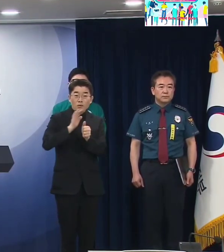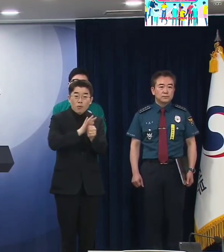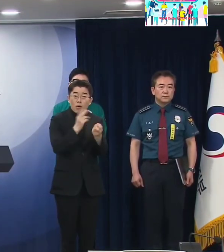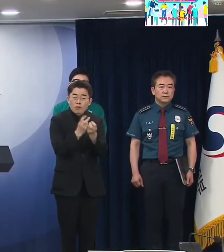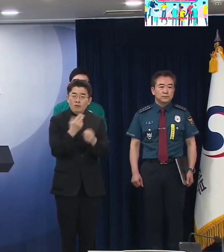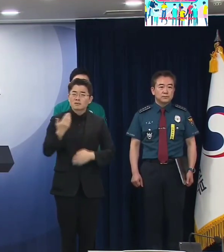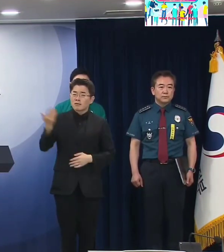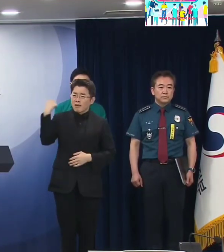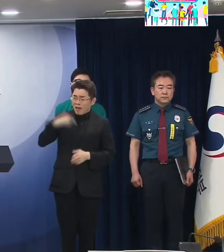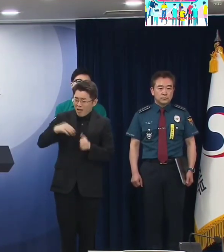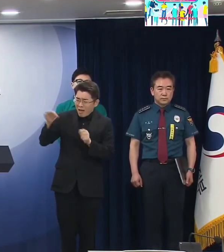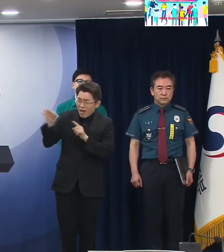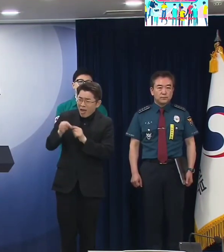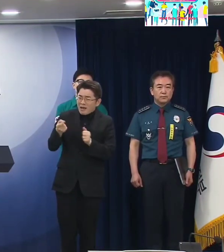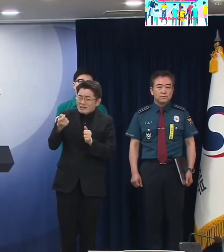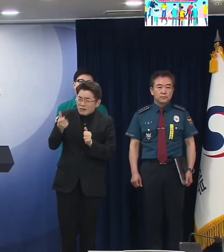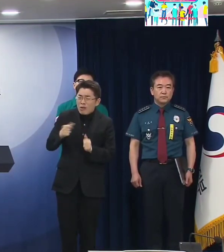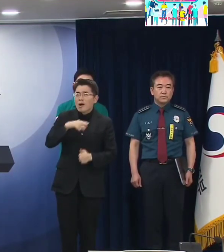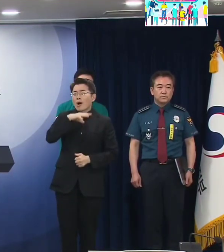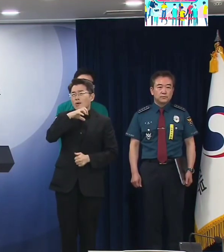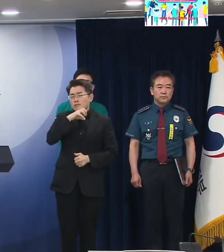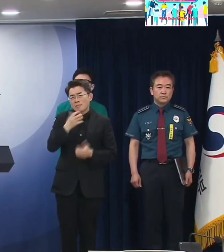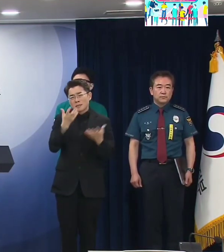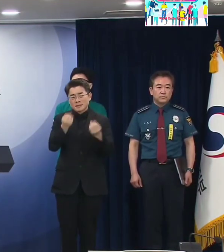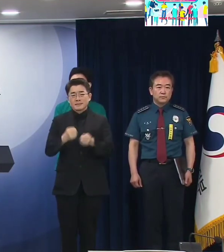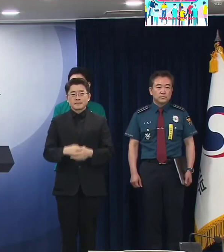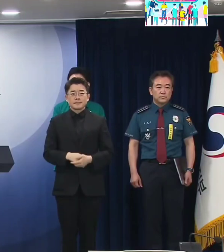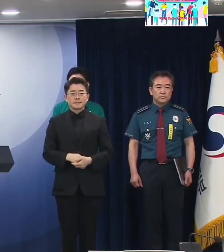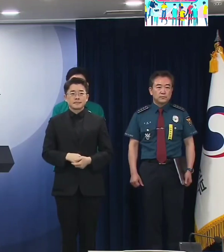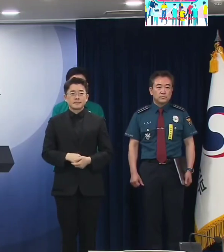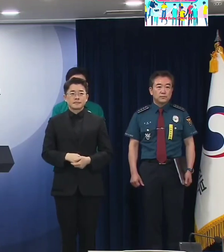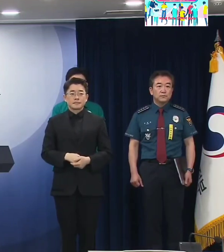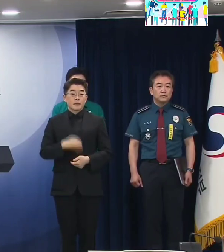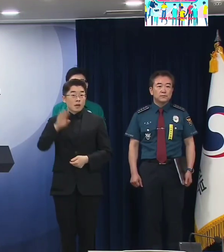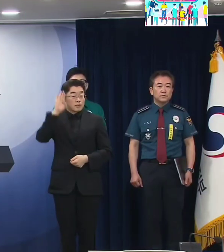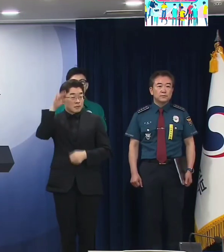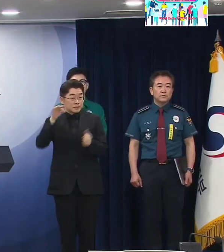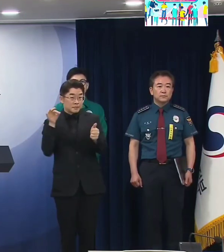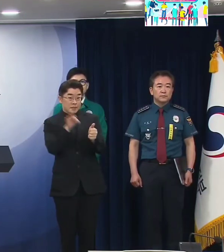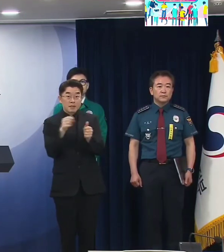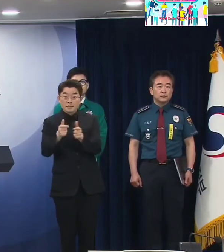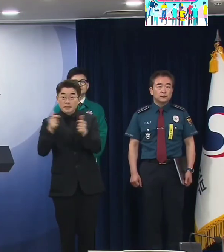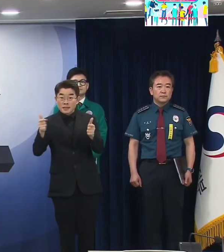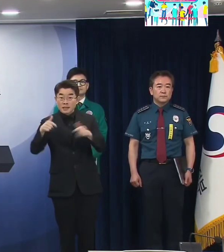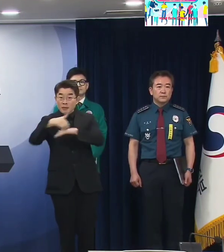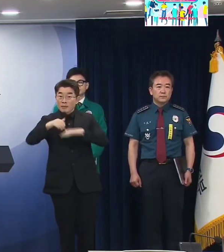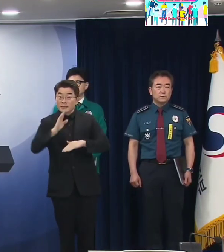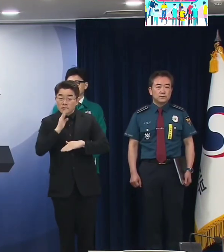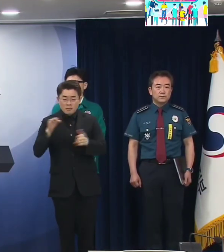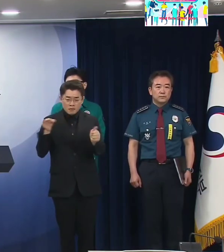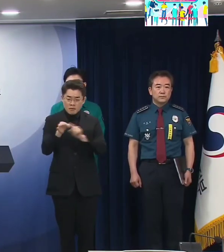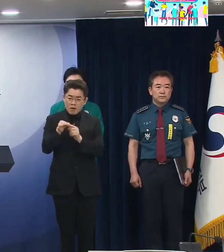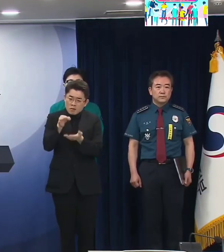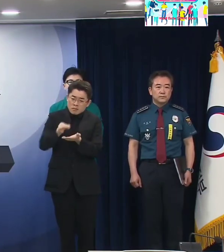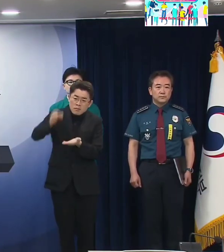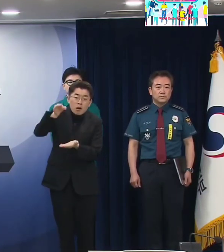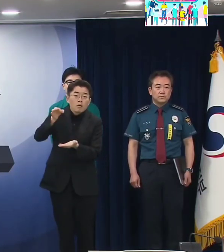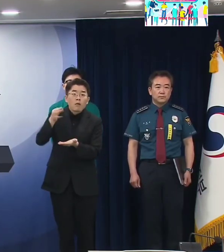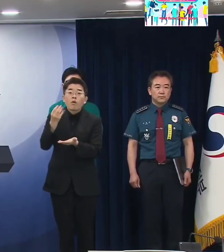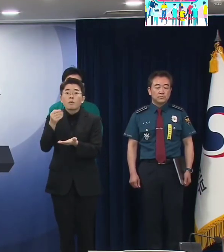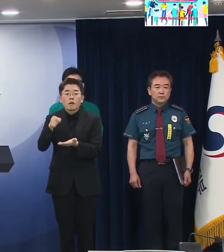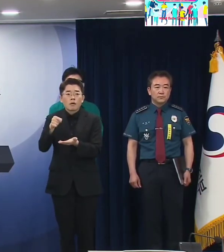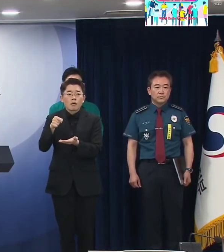금액이 너무 작다는 비판들이 많이 있었습니다 지금 확대해 나가겠다는 언급이 있는데 얼마만큼 확대가 될 것인지